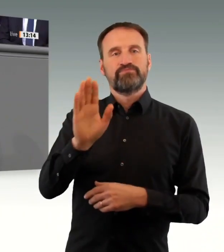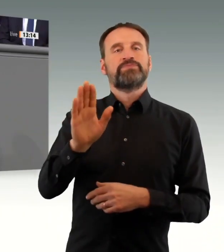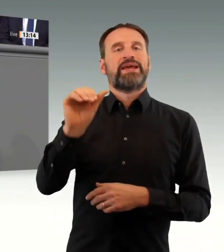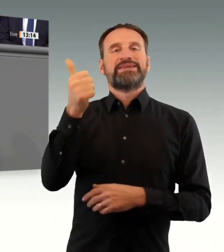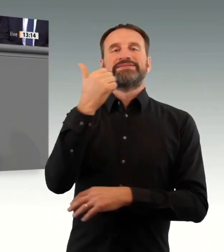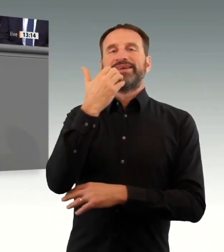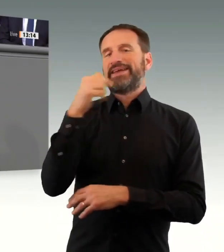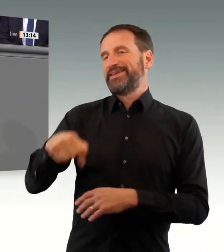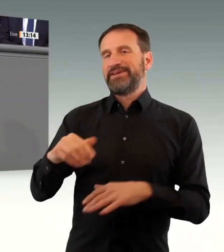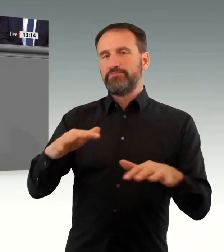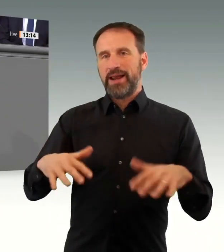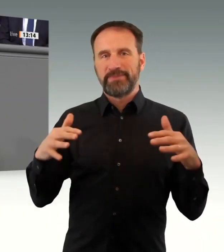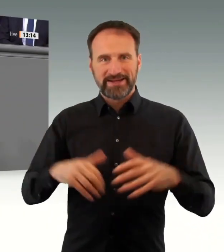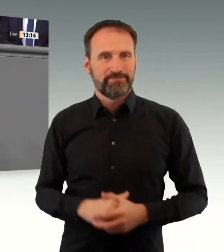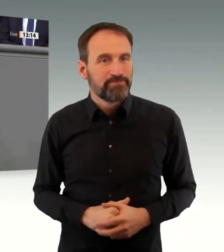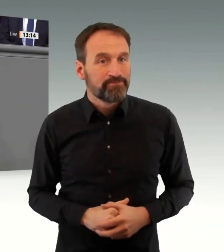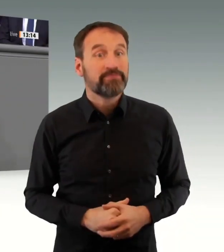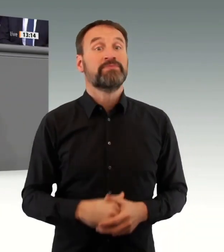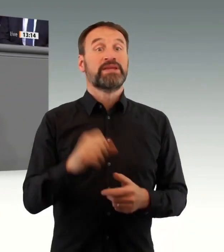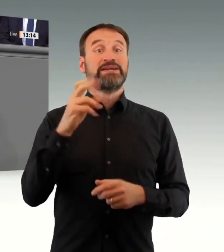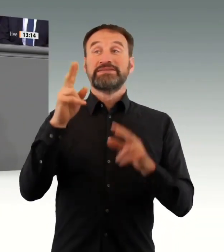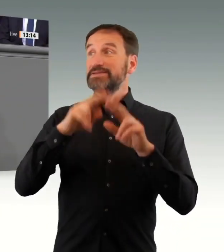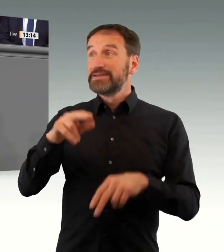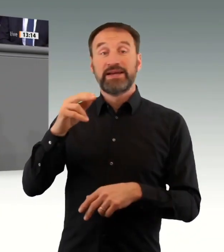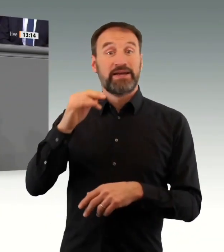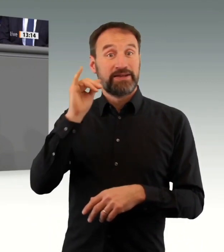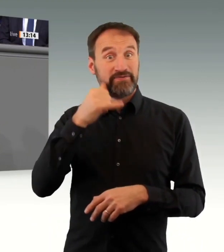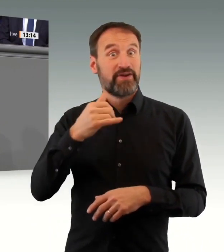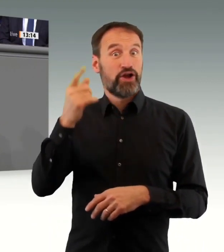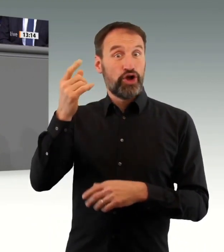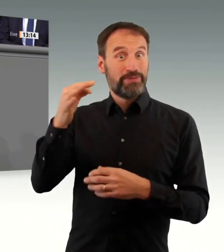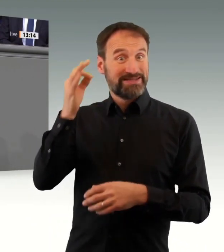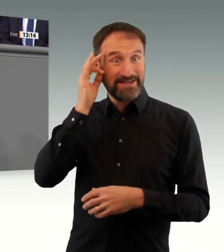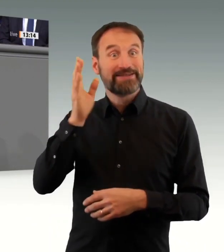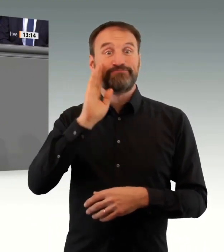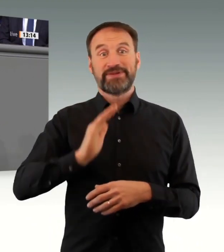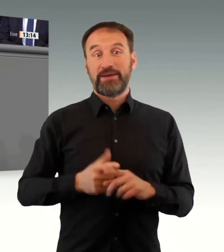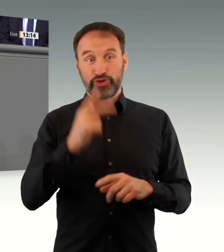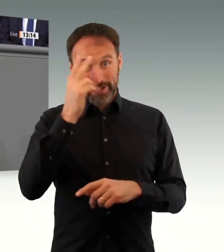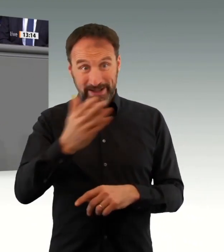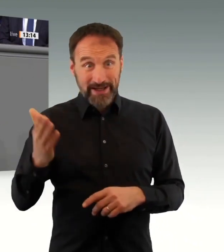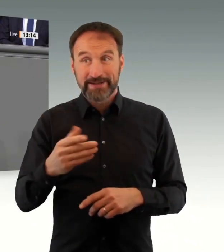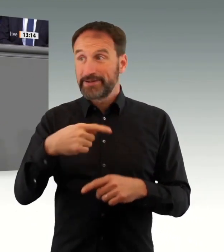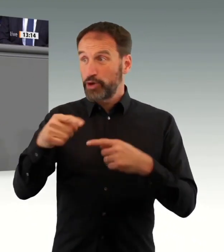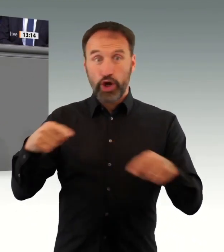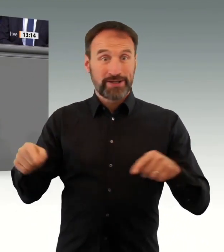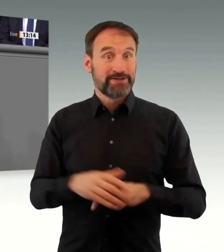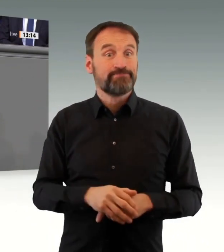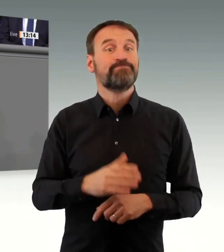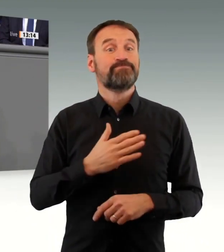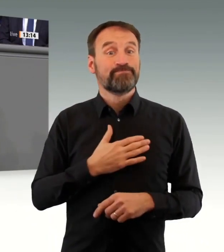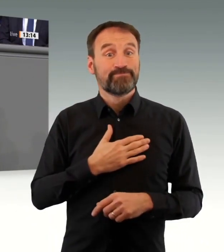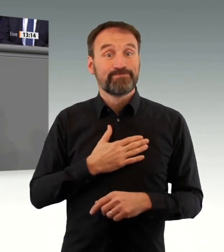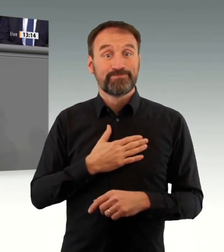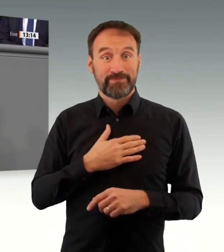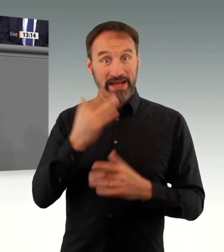vom Gendarmenmarkt längst vergessen haben. Mein Sohn ist 38 Jahre alt. Unmittelbar nach der Drittimpfung wurde er halbseitig